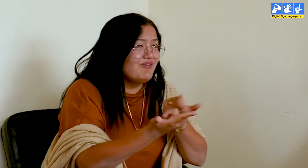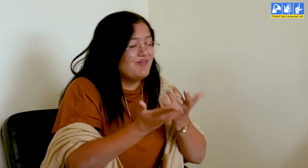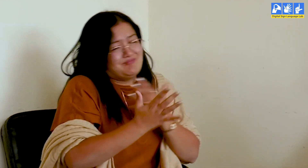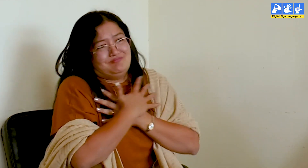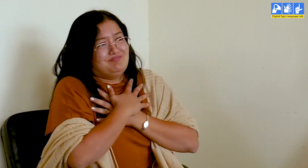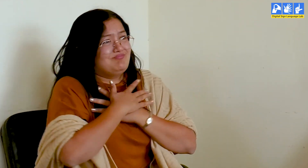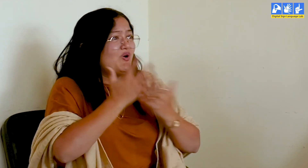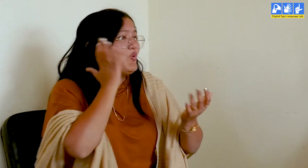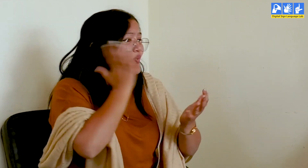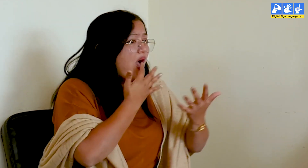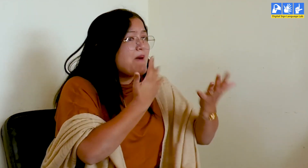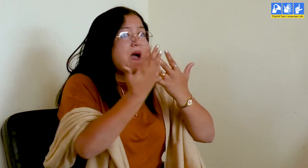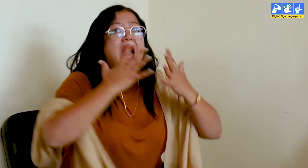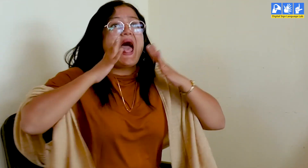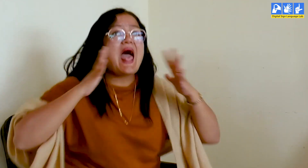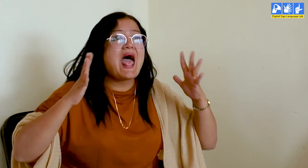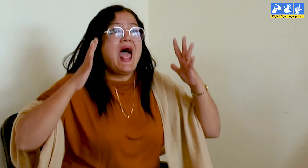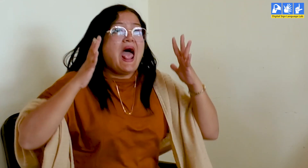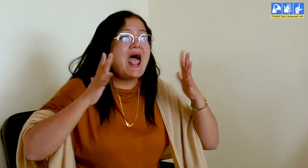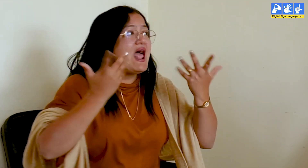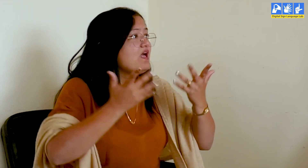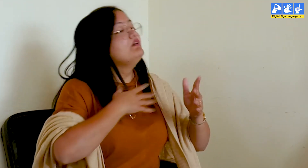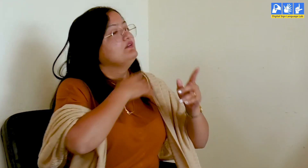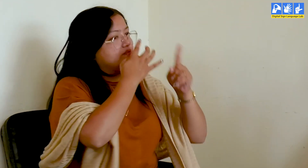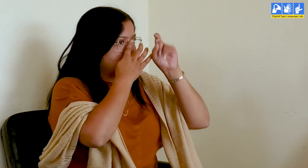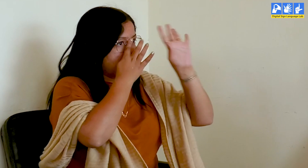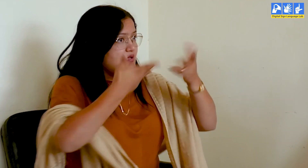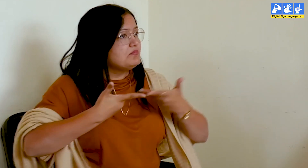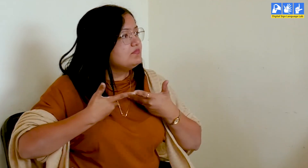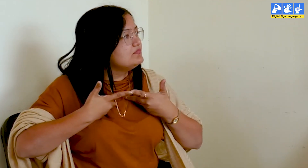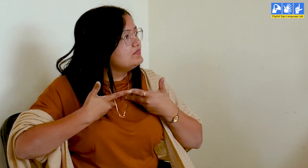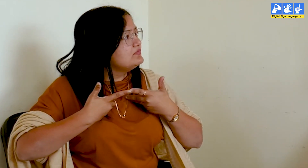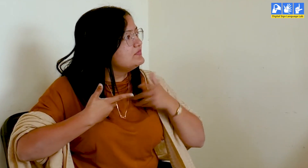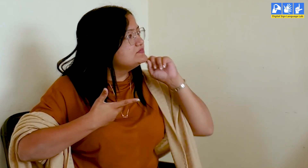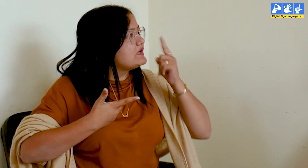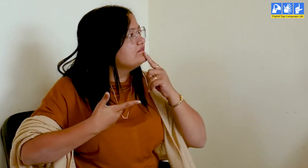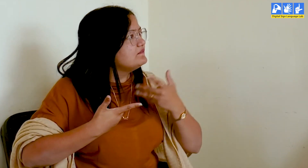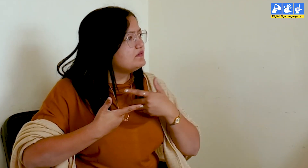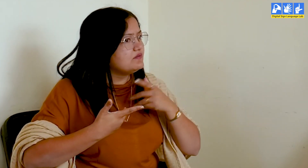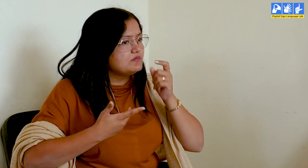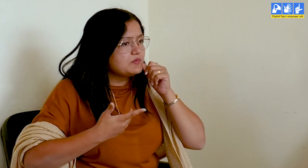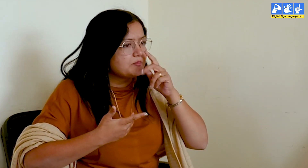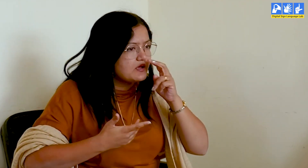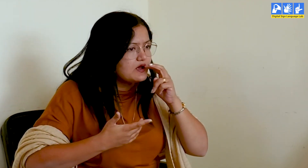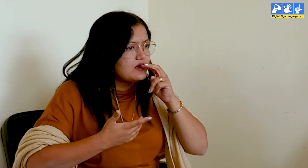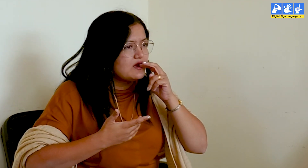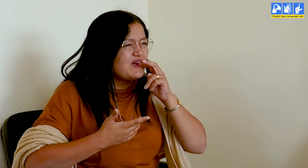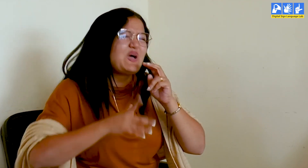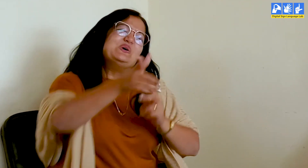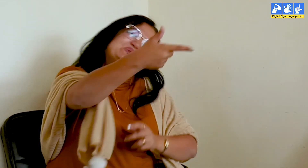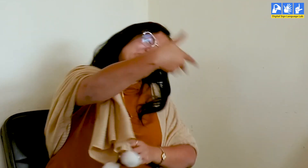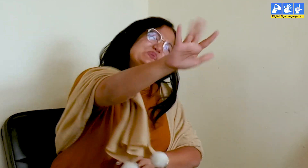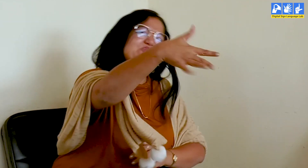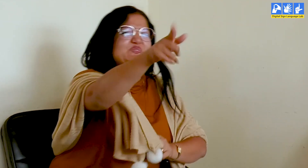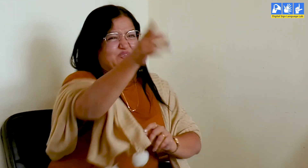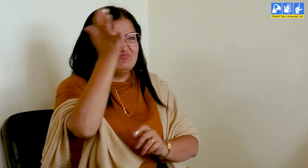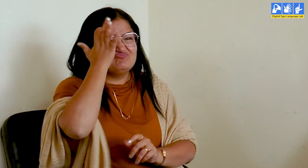दुरगट ना होगी तो कैसे मदद मांगेगी मैंने कहा मैं भी तो बदिर हूँ फिर वो एकदम चुपो गए और बोले आप तो